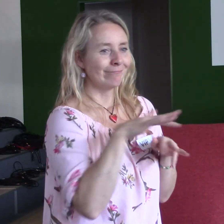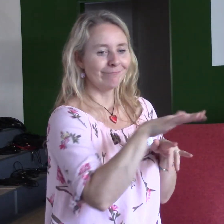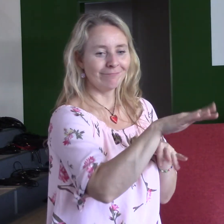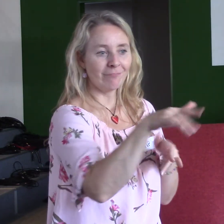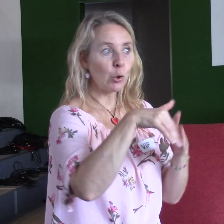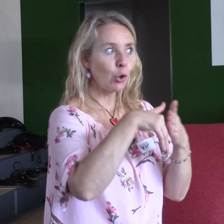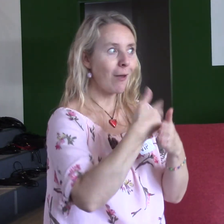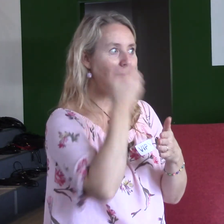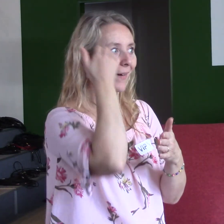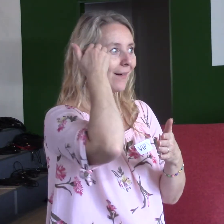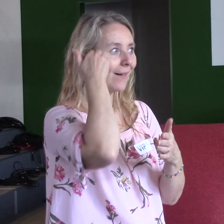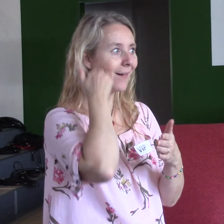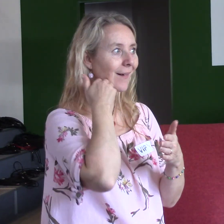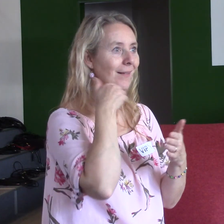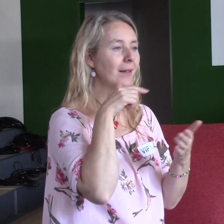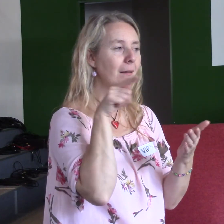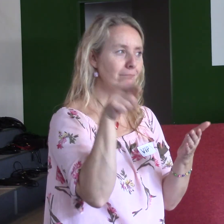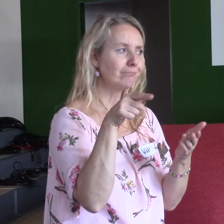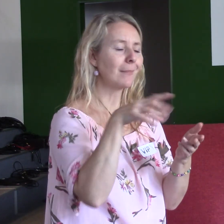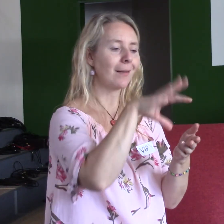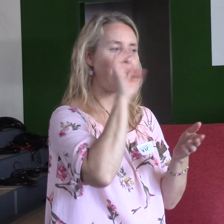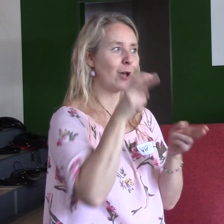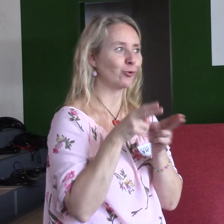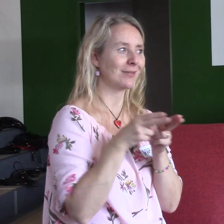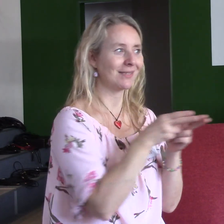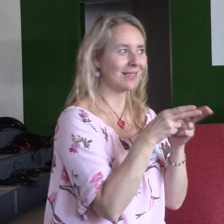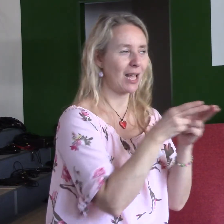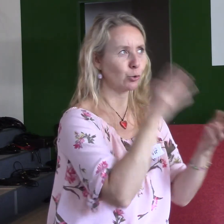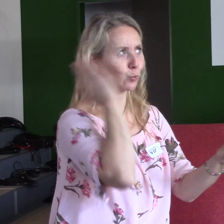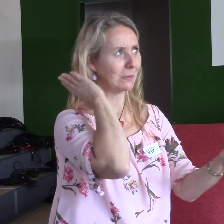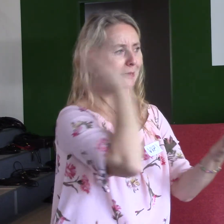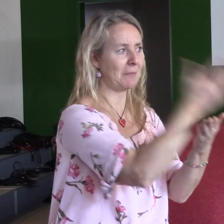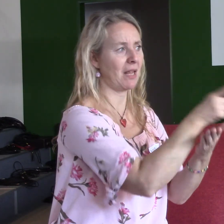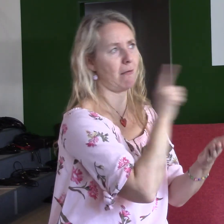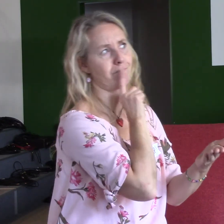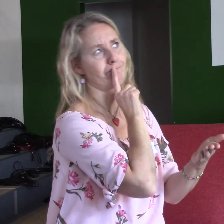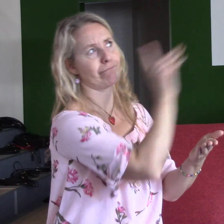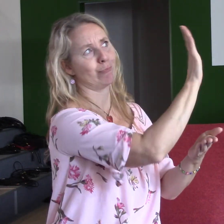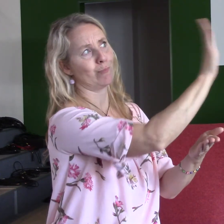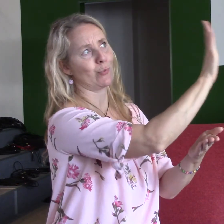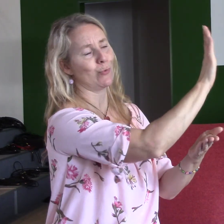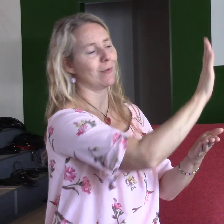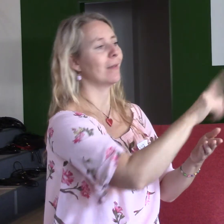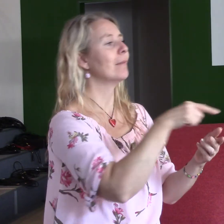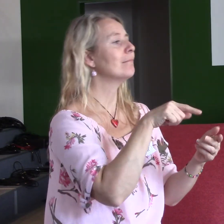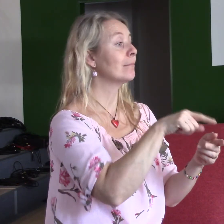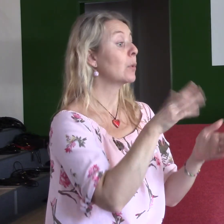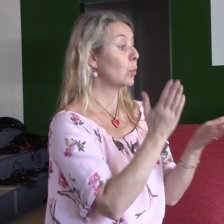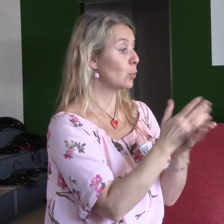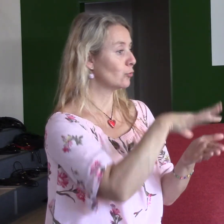noví lidé, kteří dou za teho, kteří tě milují a kteří přinášejí evangelium tomuto městu, tomuto kraju.